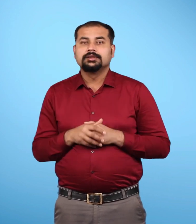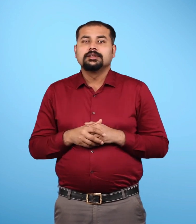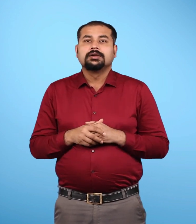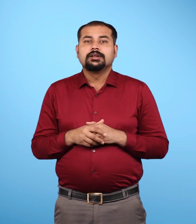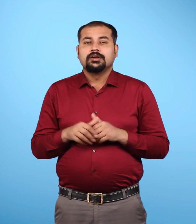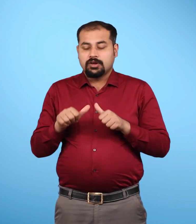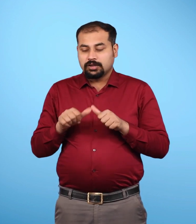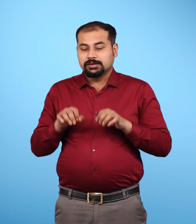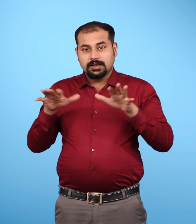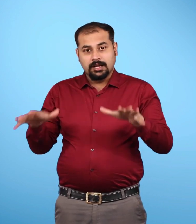आस्ट्रेलिया